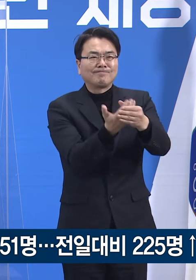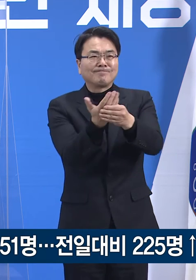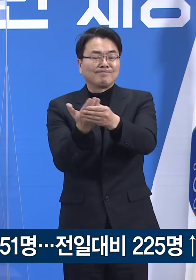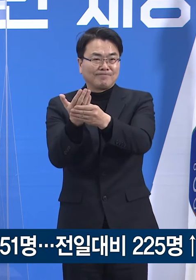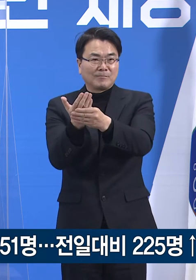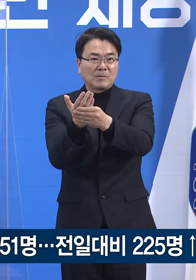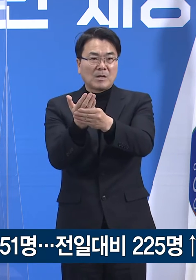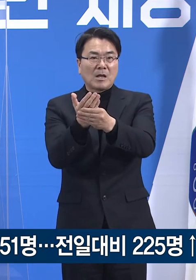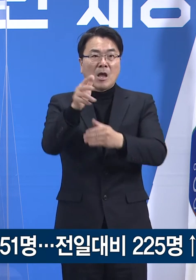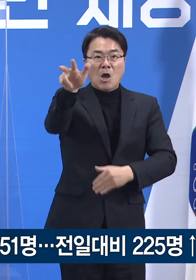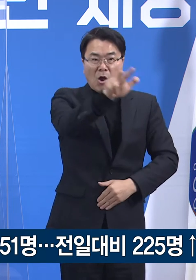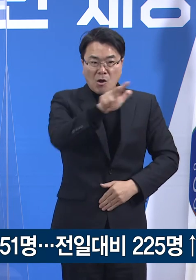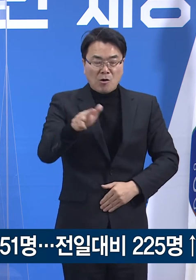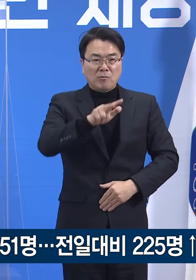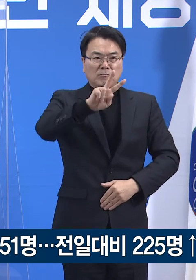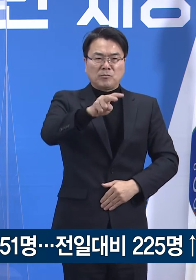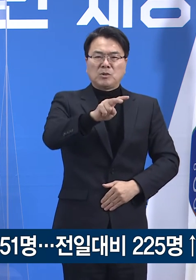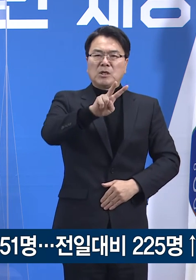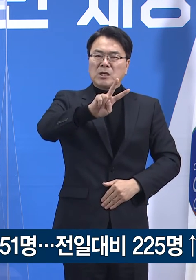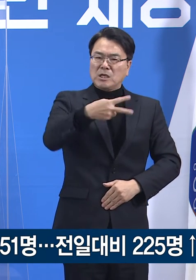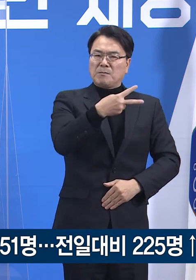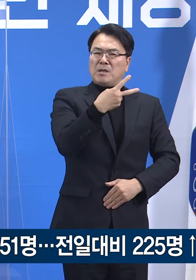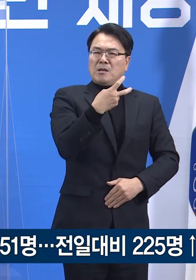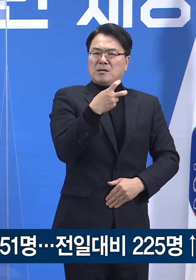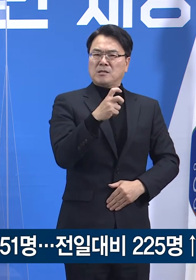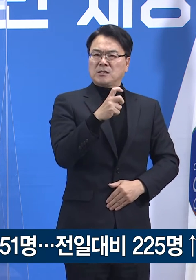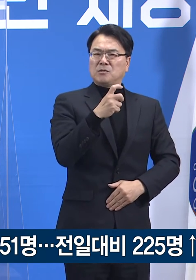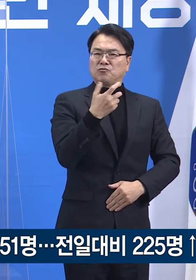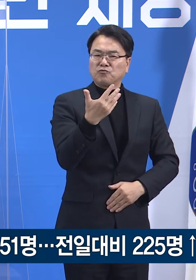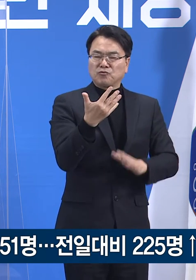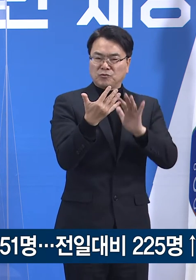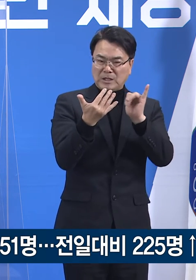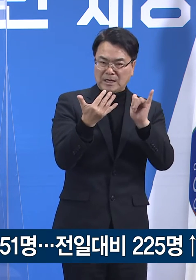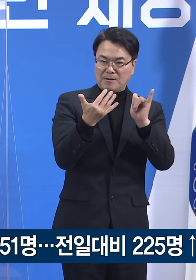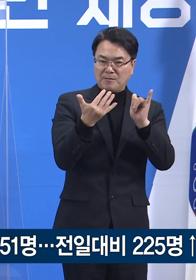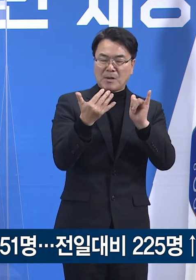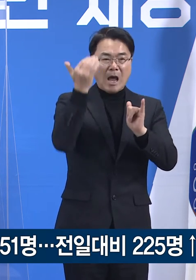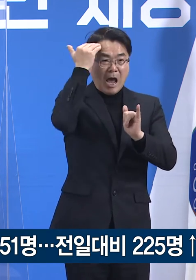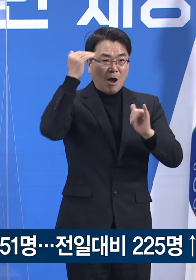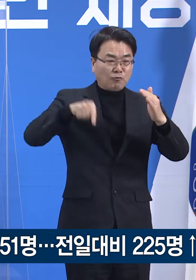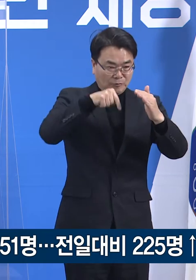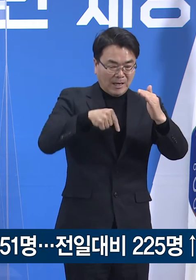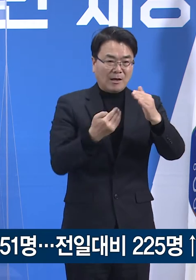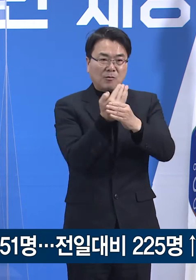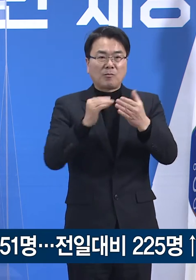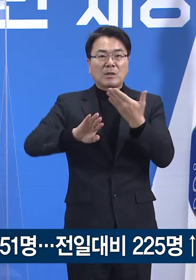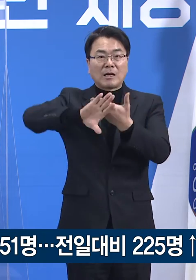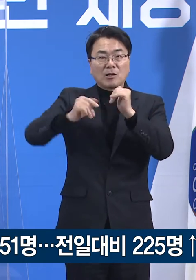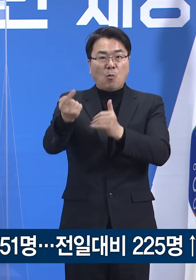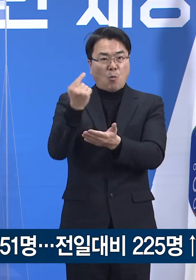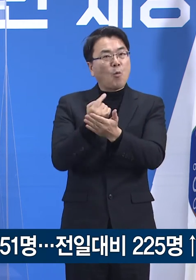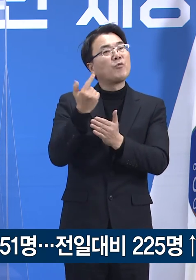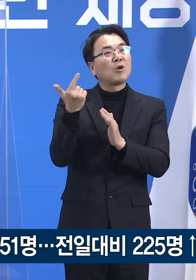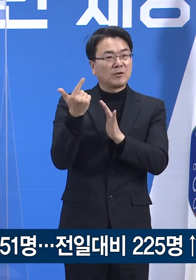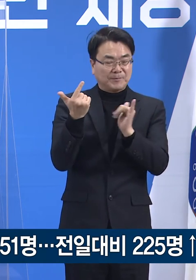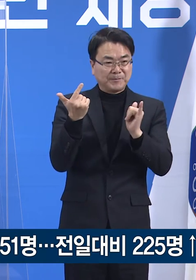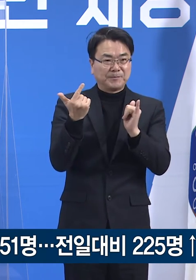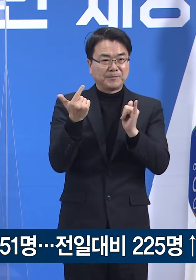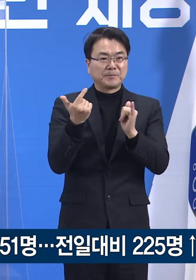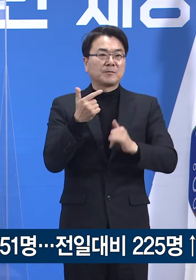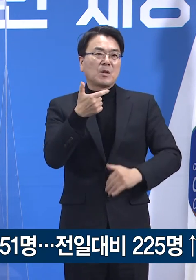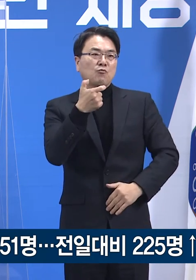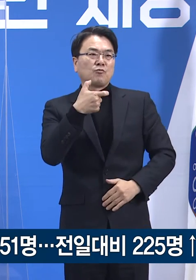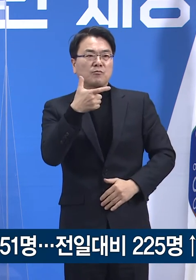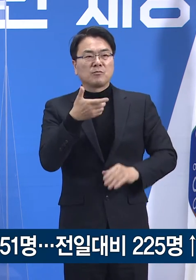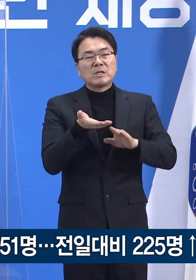국내 발생이 219명이고 해외 유입 관련은 6명입니다. 신규 확진자 중 60세 이상